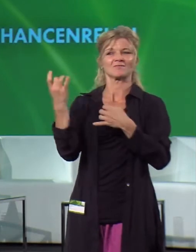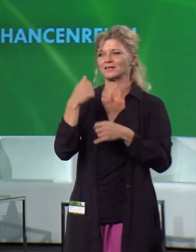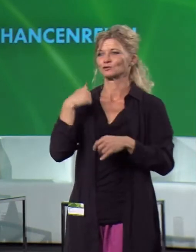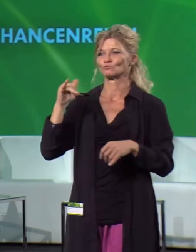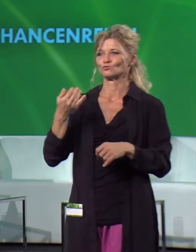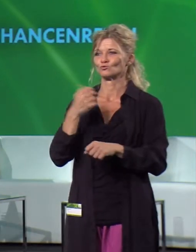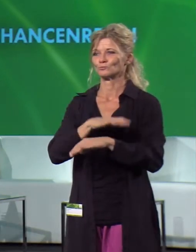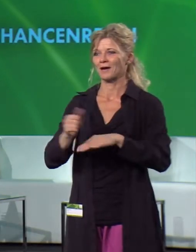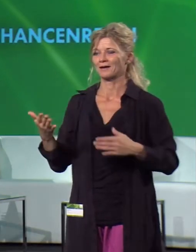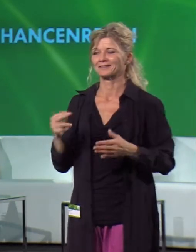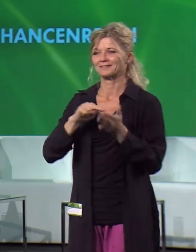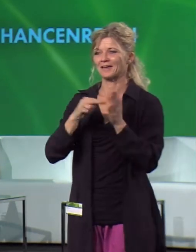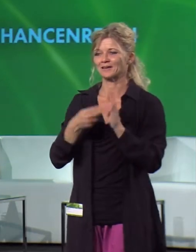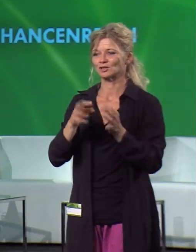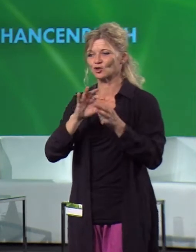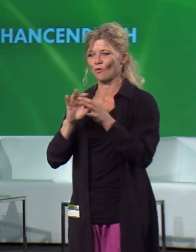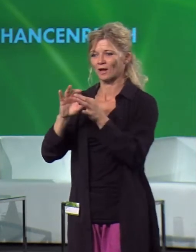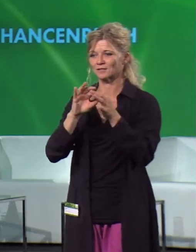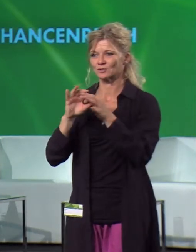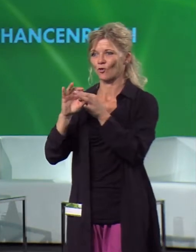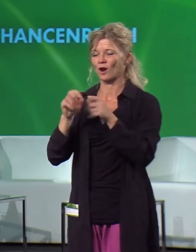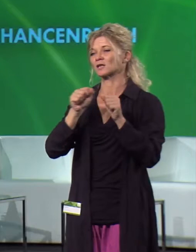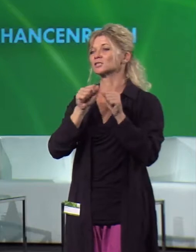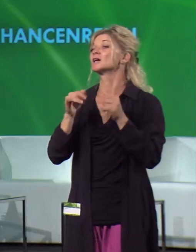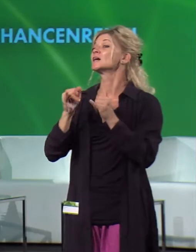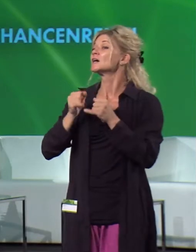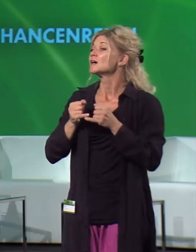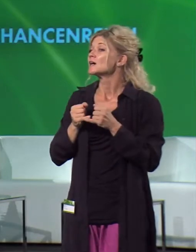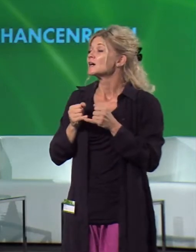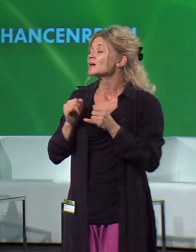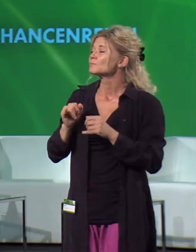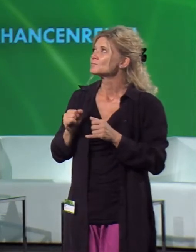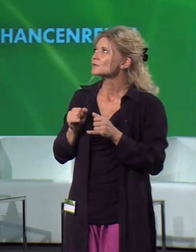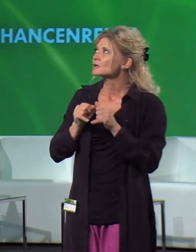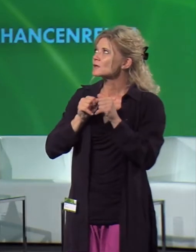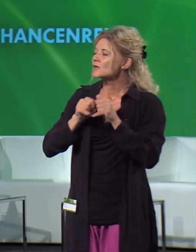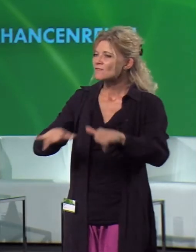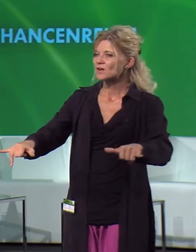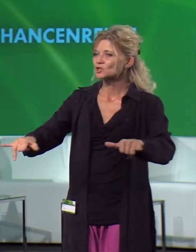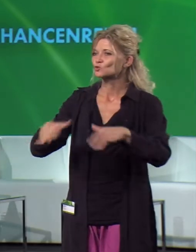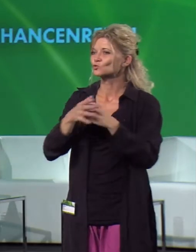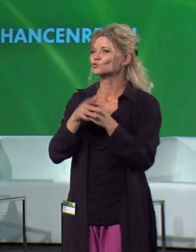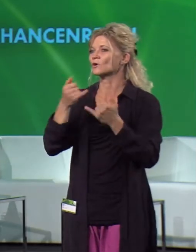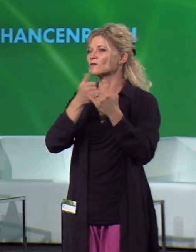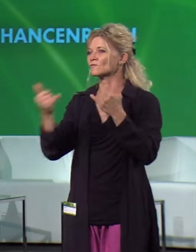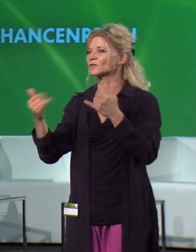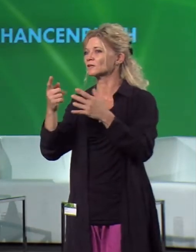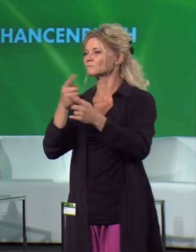ist an technischen, organisatorischen, infrastrukturellen, finanziellen Aufwand und welche